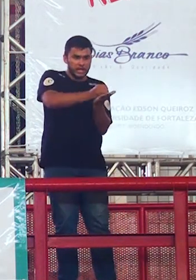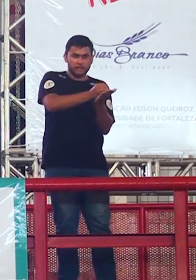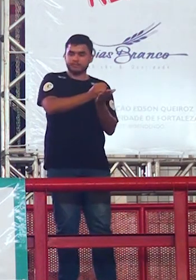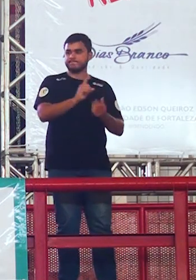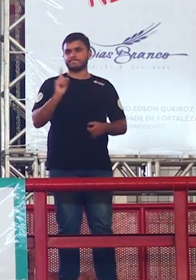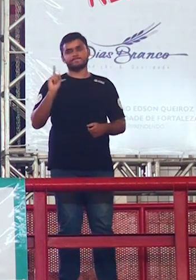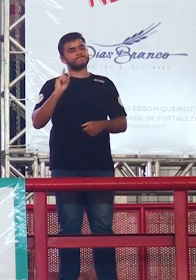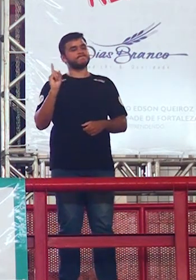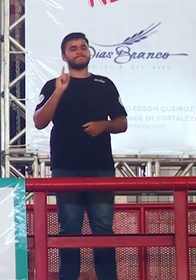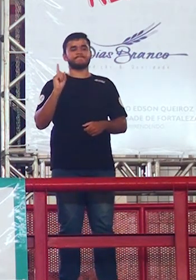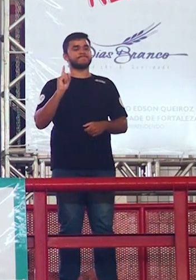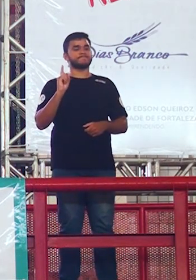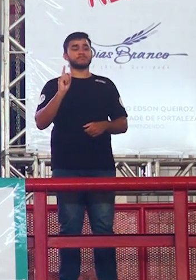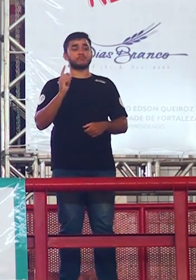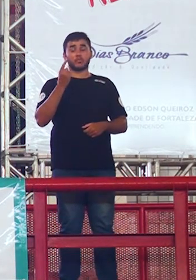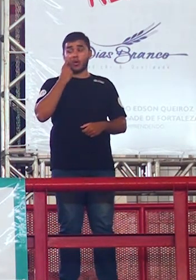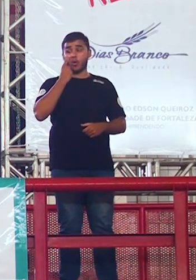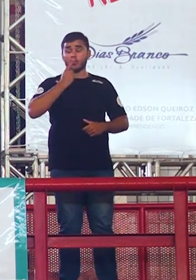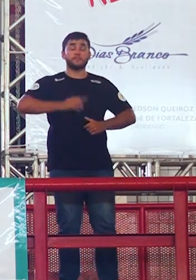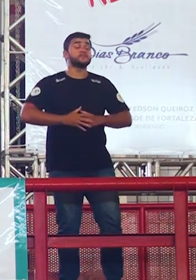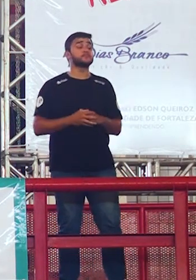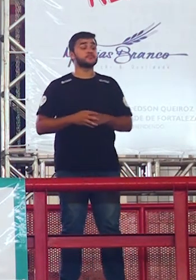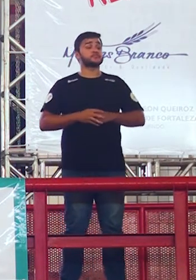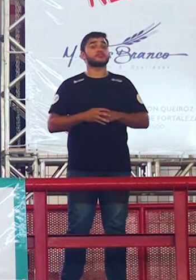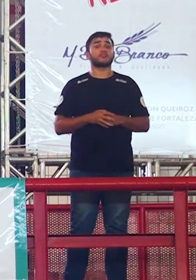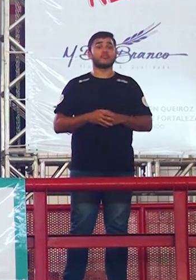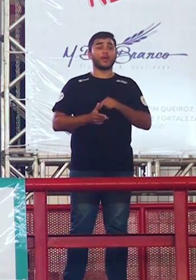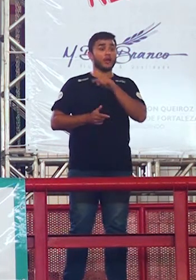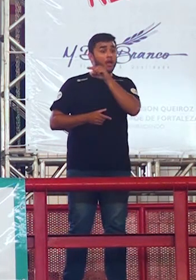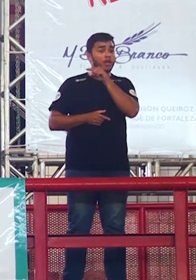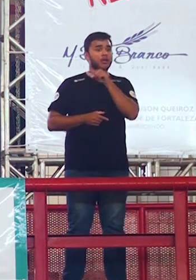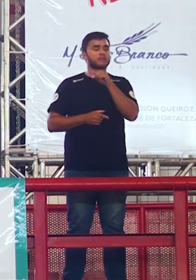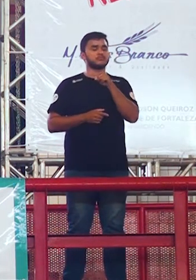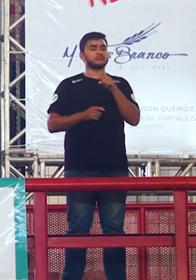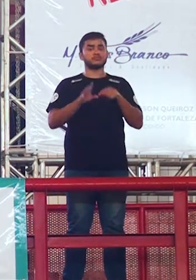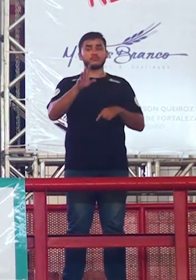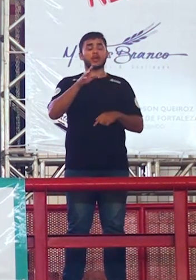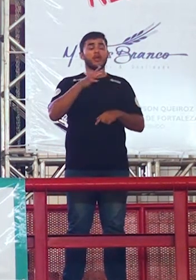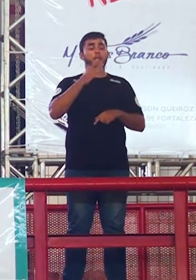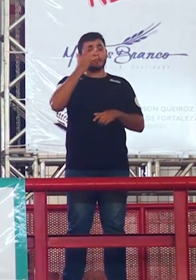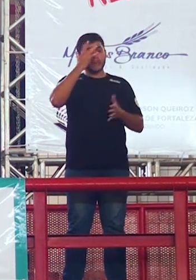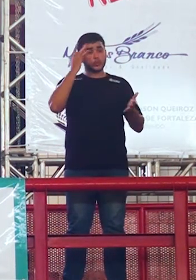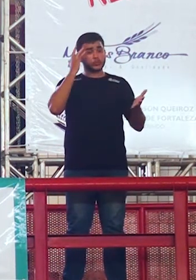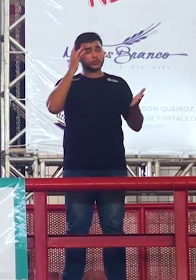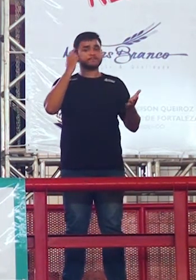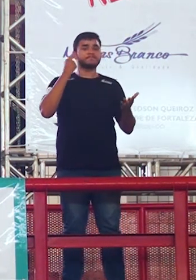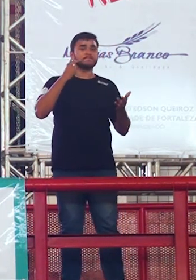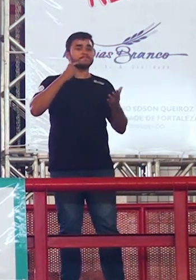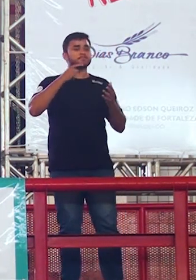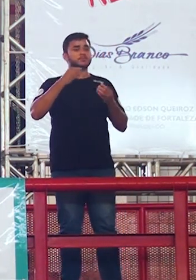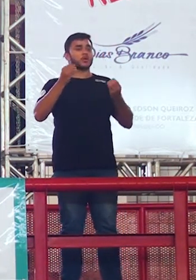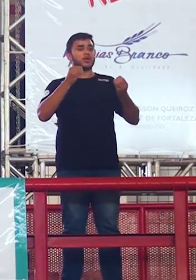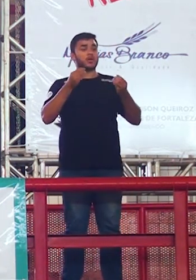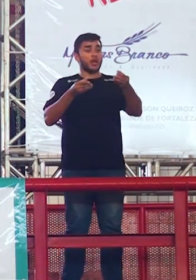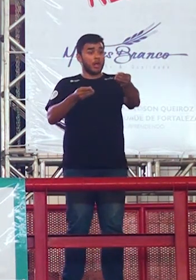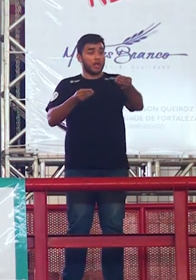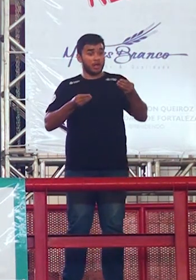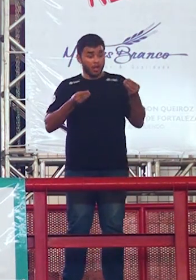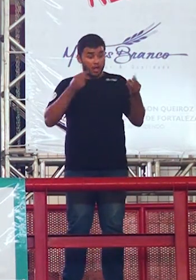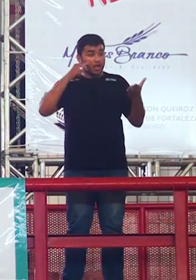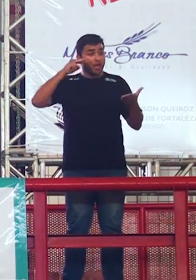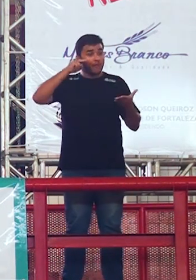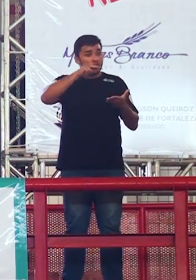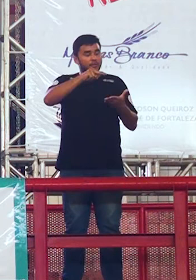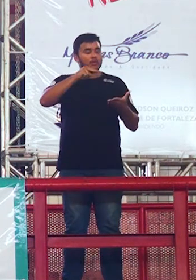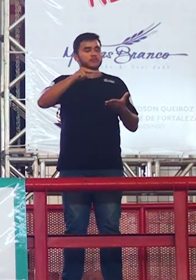olha só então o que que o professor de redação quer assim que ele pega a introdução